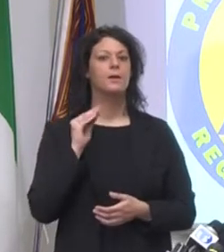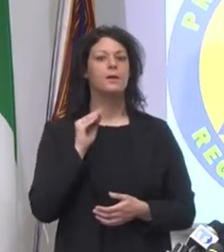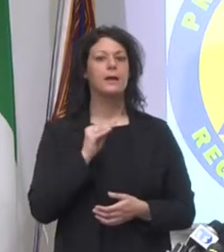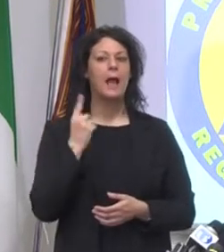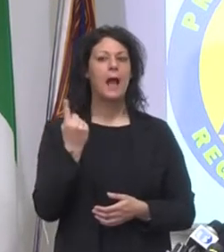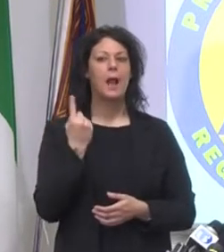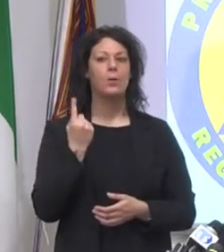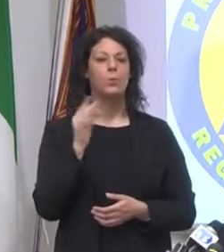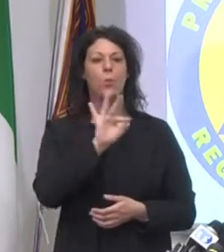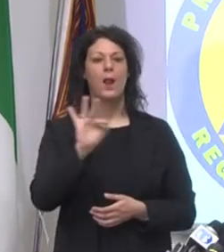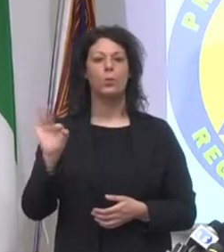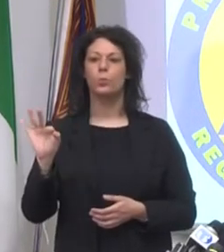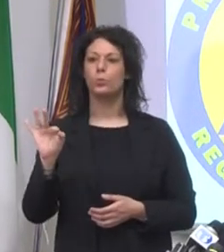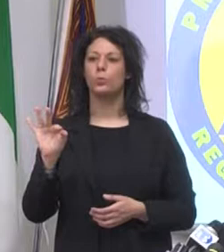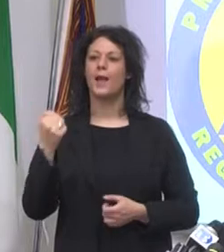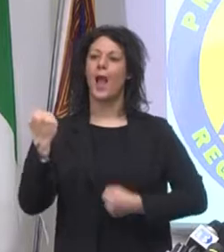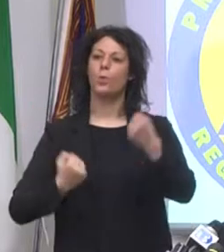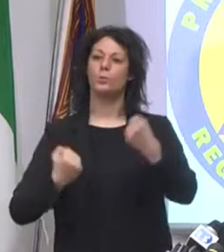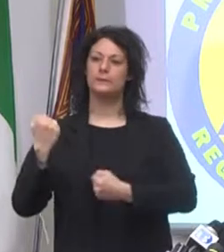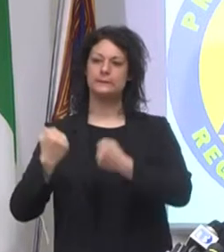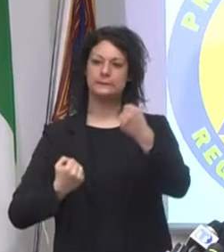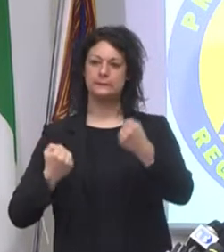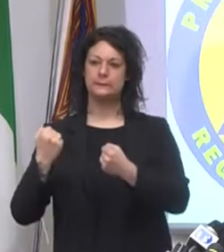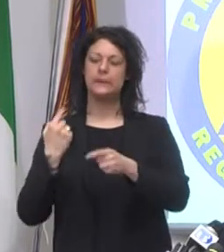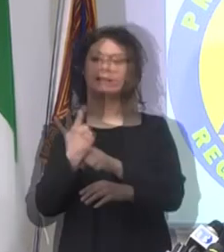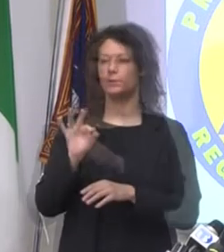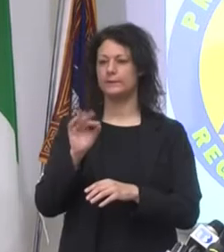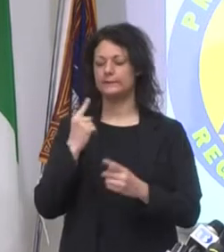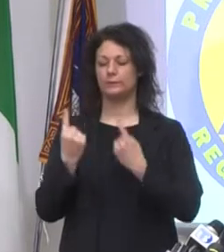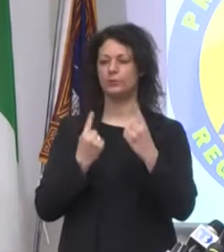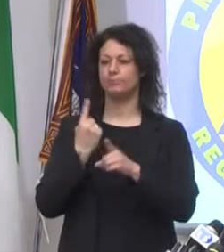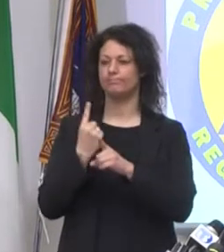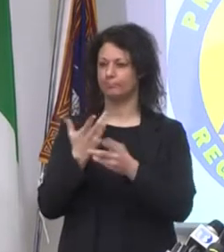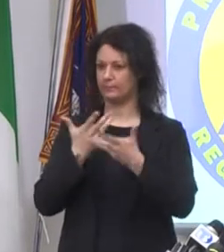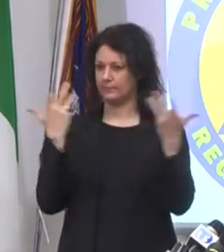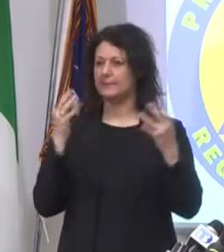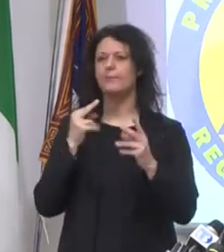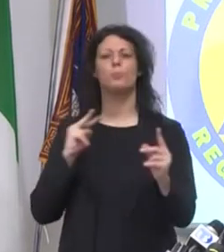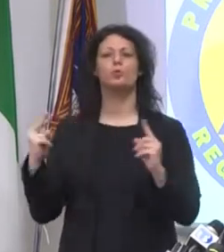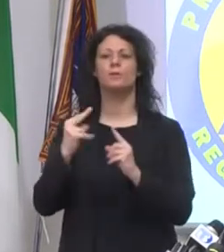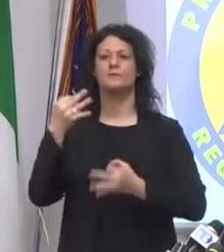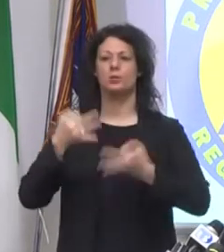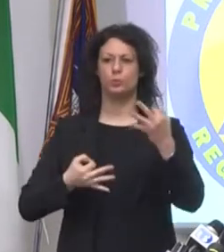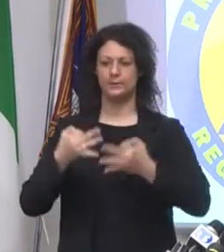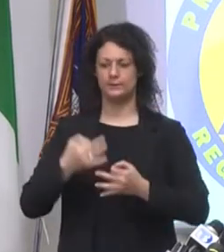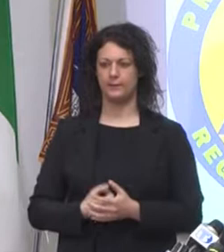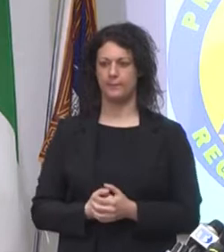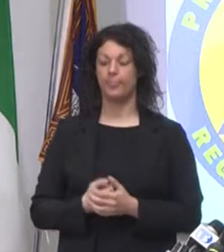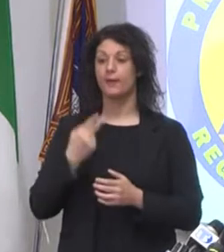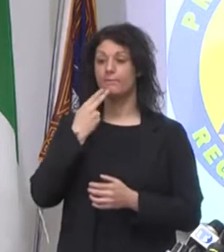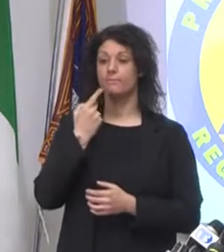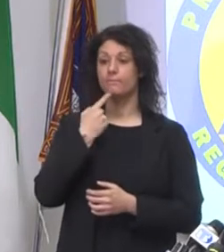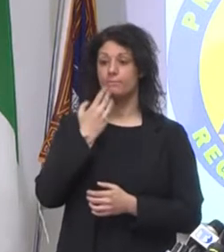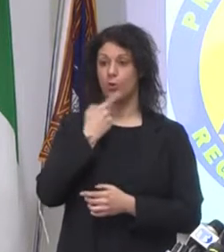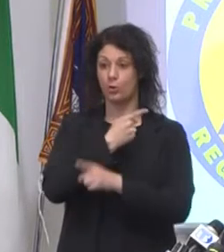qualcuno possa pensare che sia già finita. Vorrei restarsi agli atti. Voglio ricordarvi che l'apertura delle imprese non compete